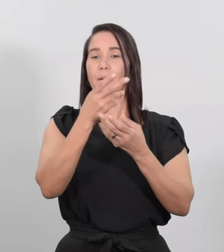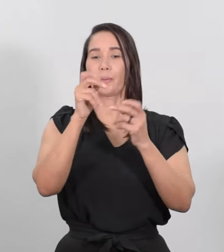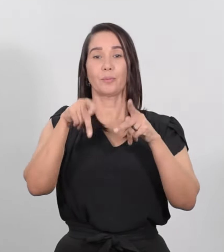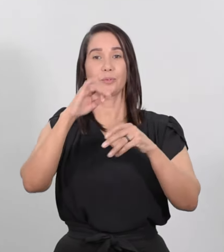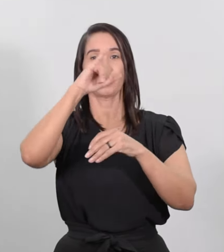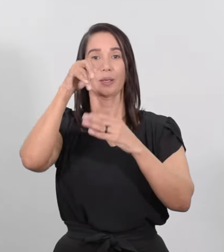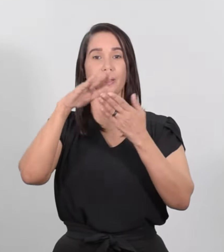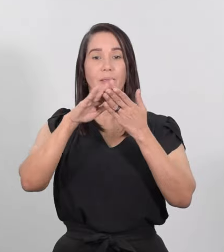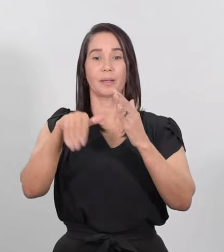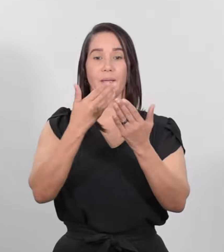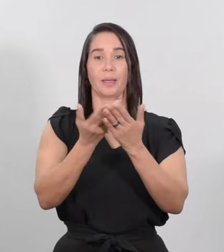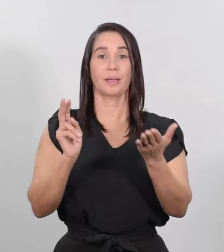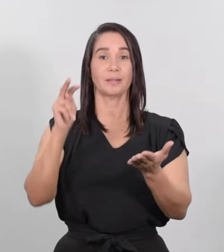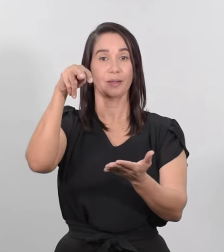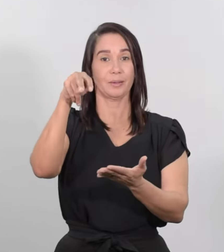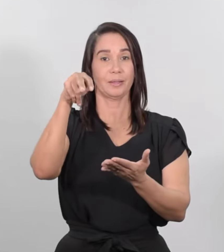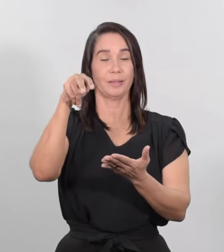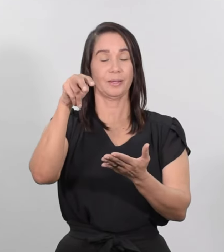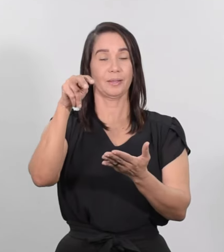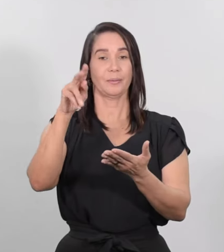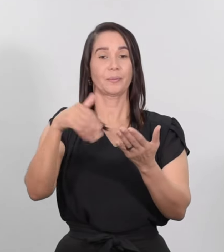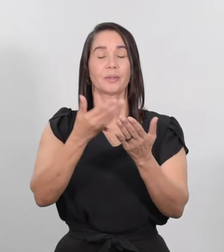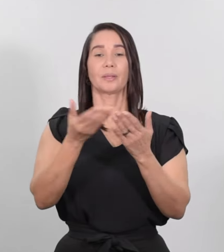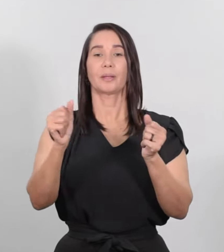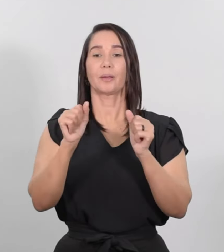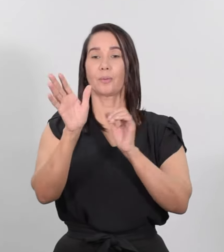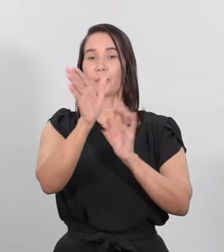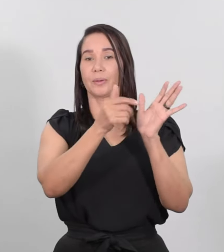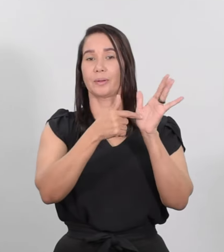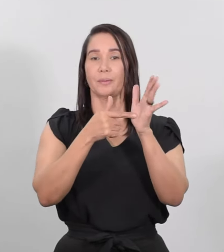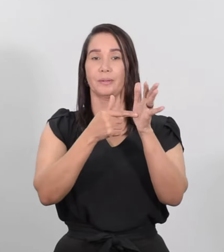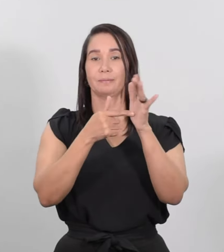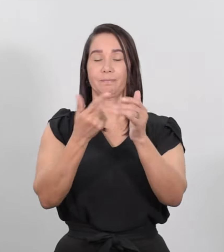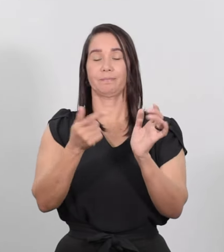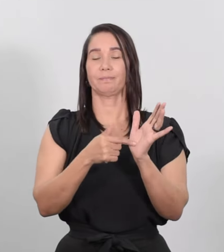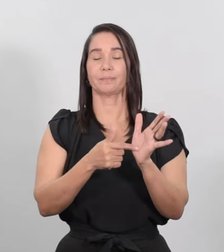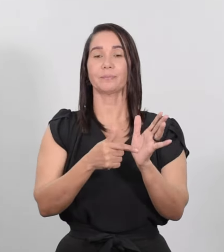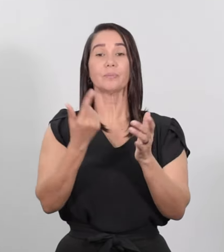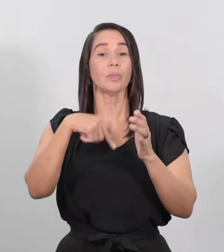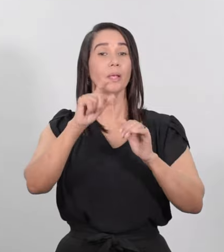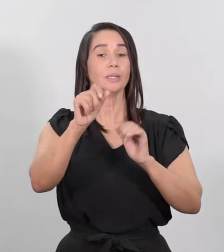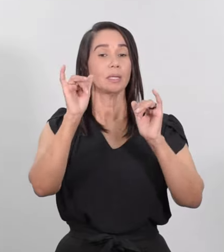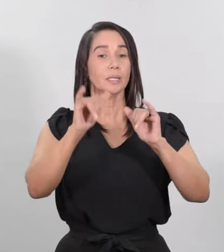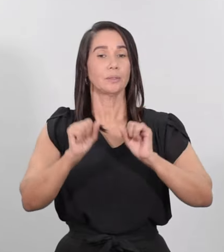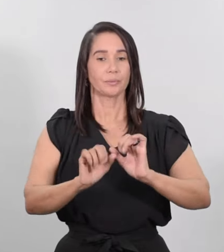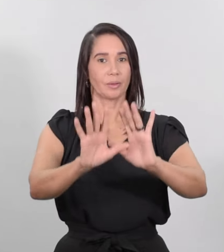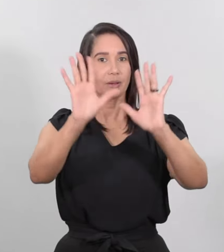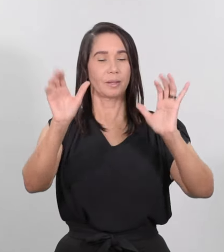caigan y se levanten. será como una bandera discutida, así quedará clara la actitud de muchos